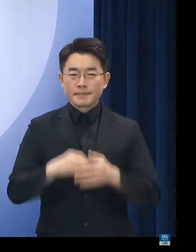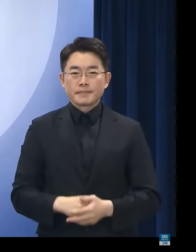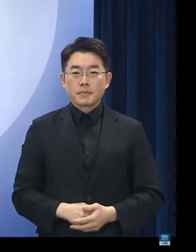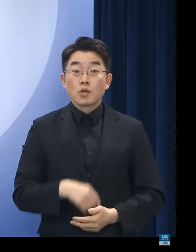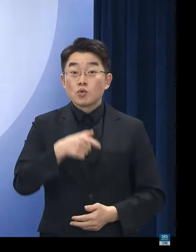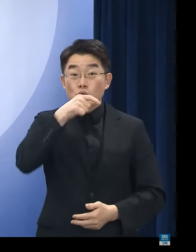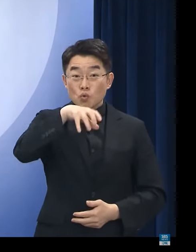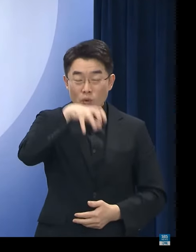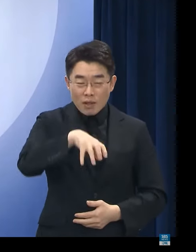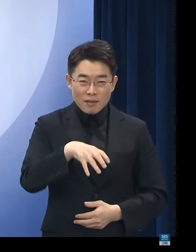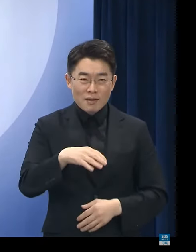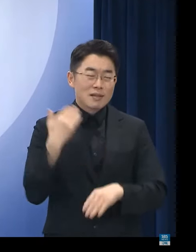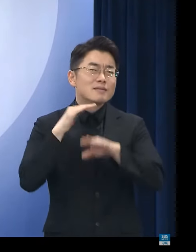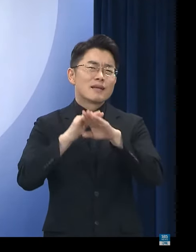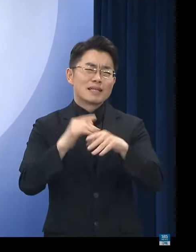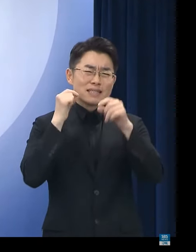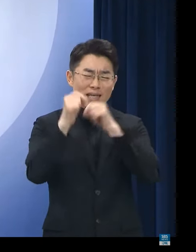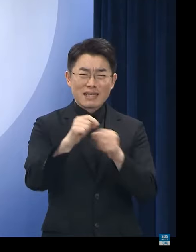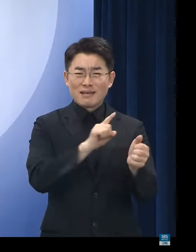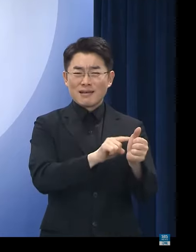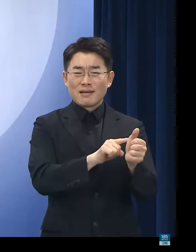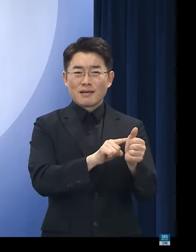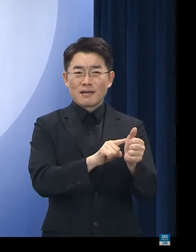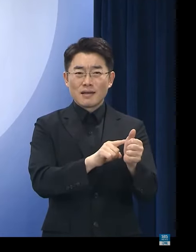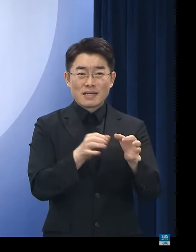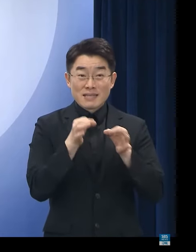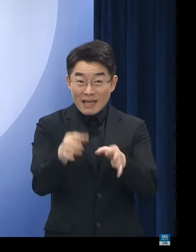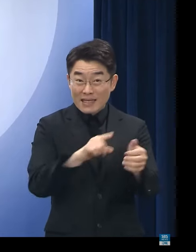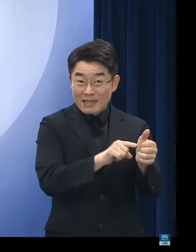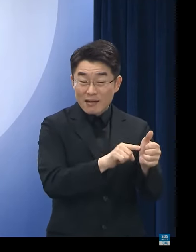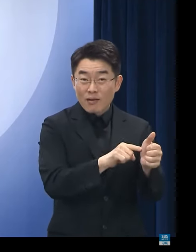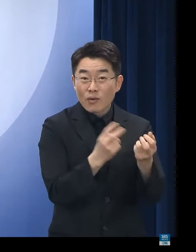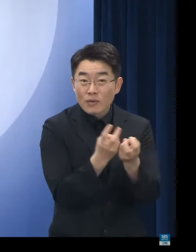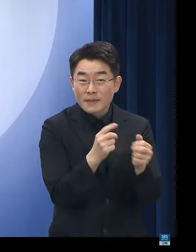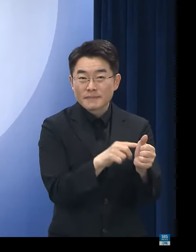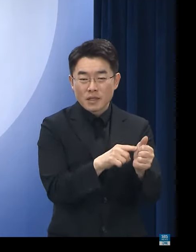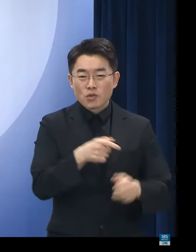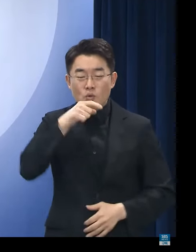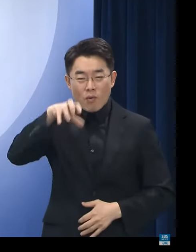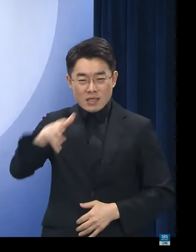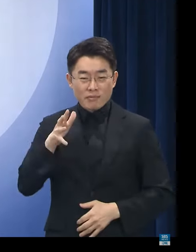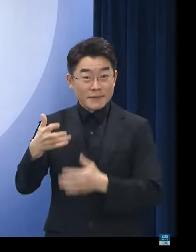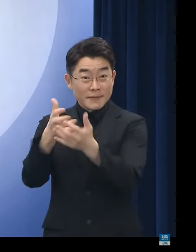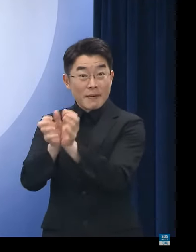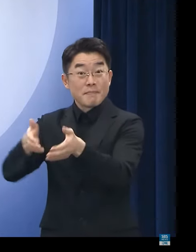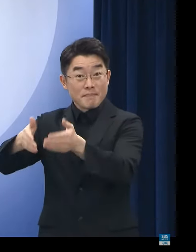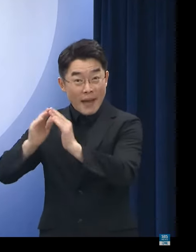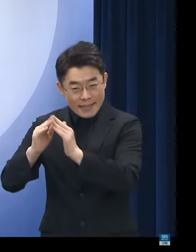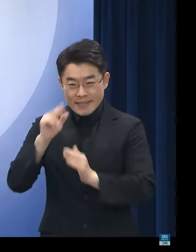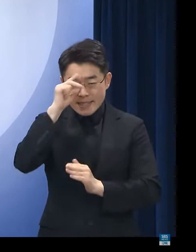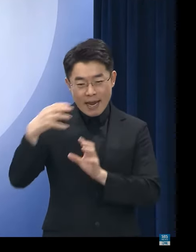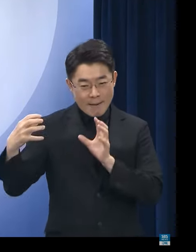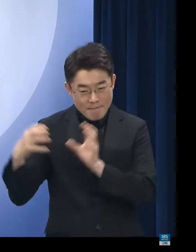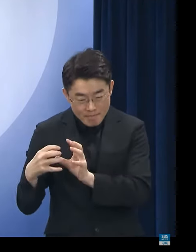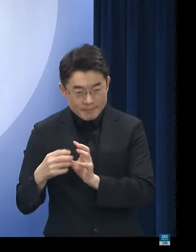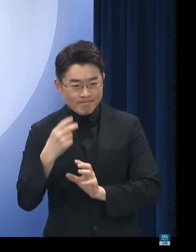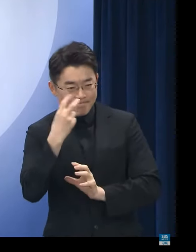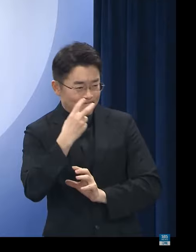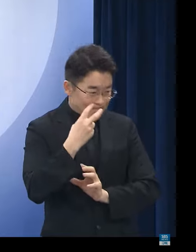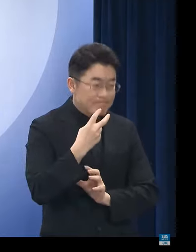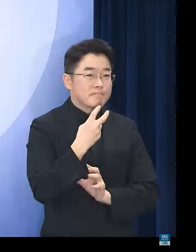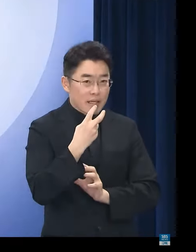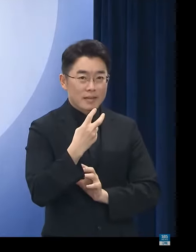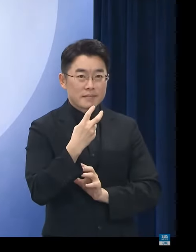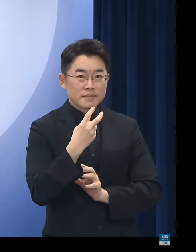수원 전세사기사건에 대해서는 수원지검의 전담 수사팀을 구성해서 경찰과 협력하여 신속하고 엄정하게